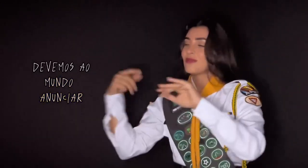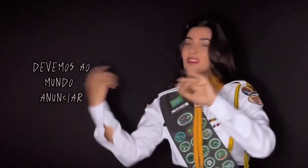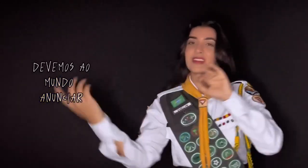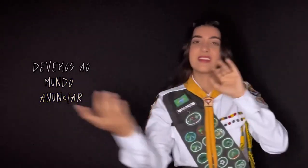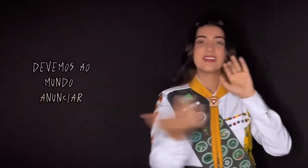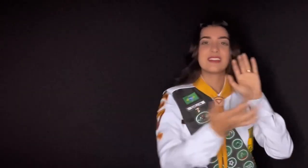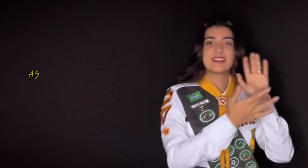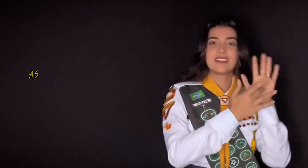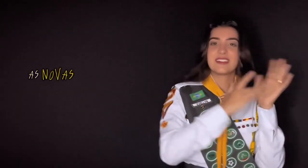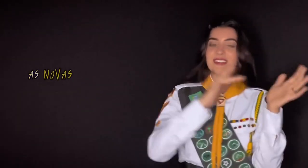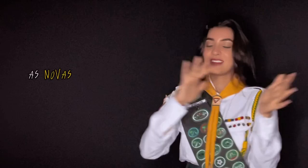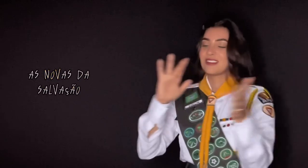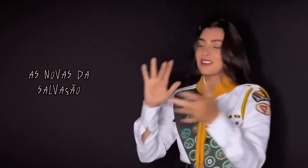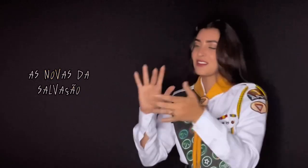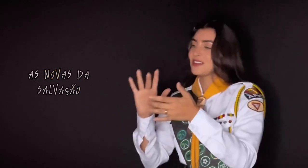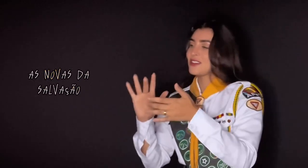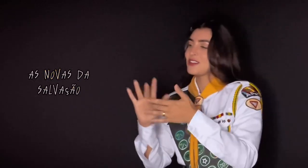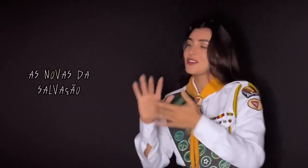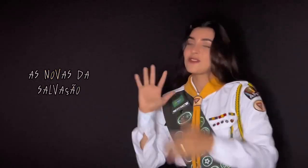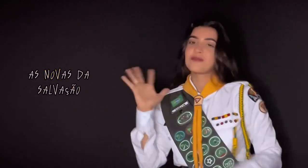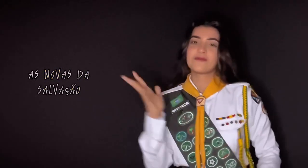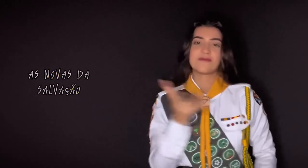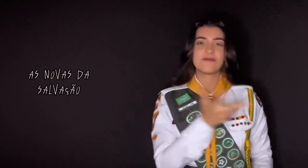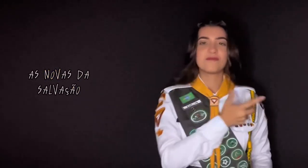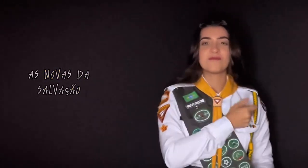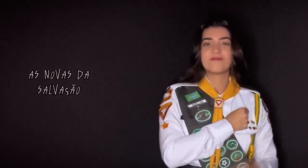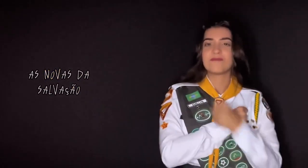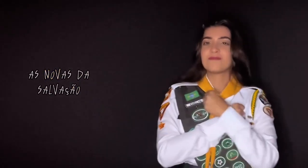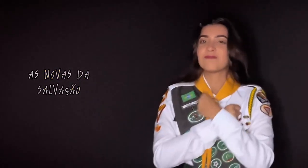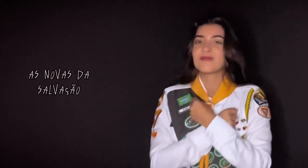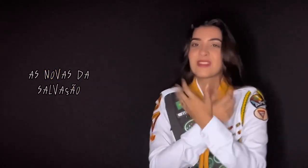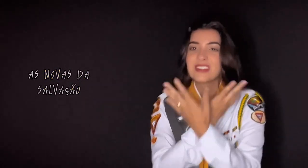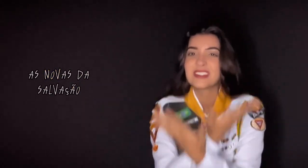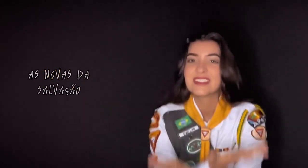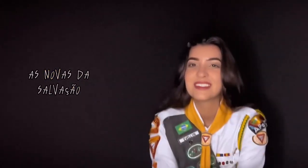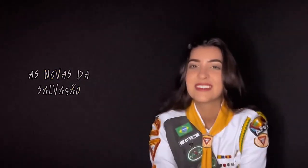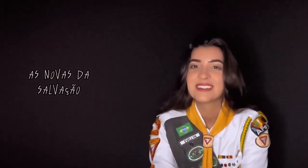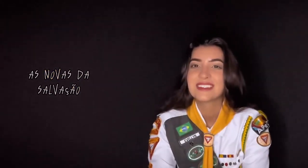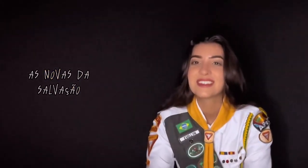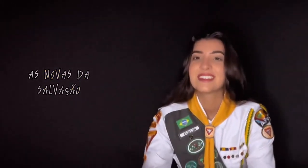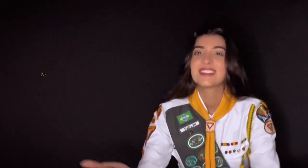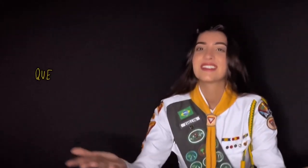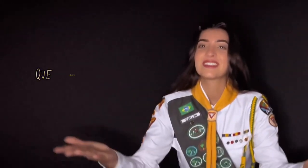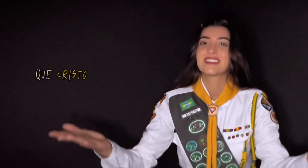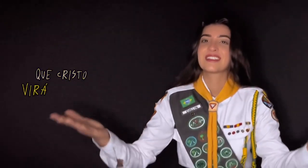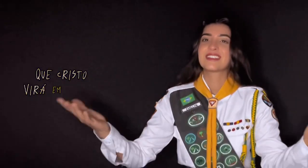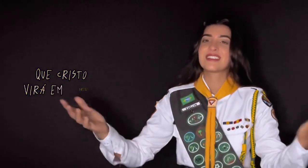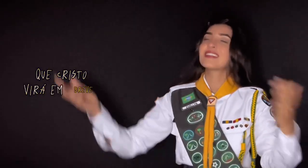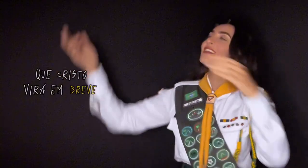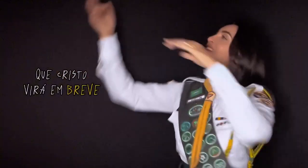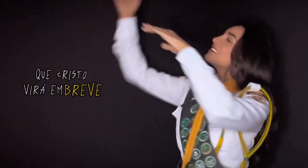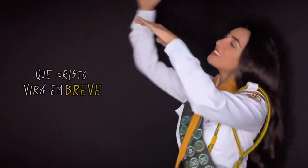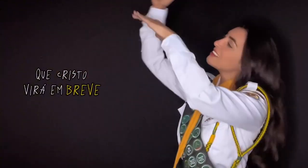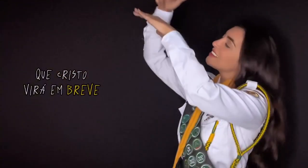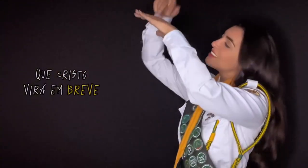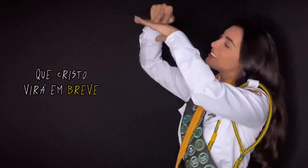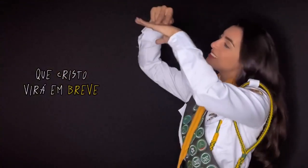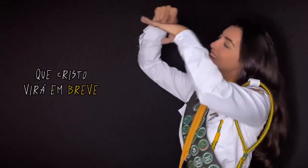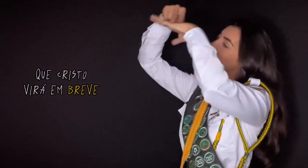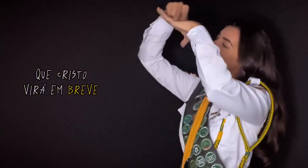As novas da salvação Que Cristo virá